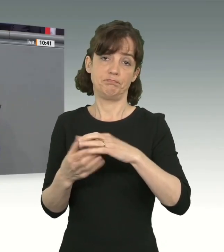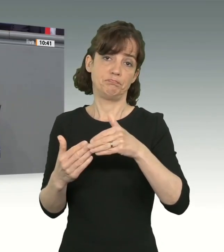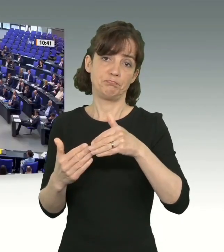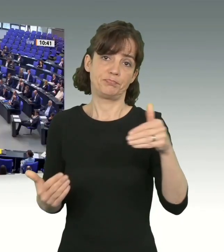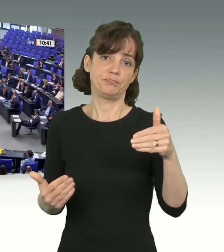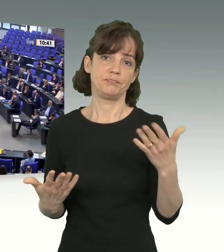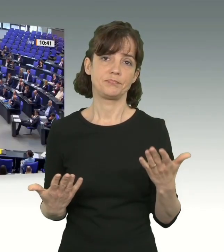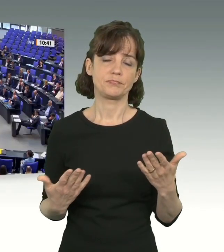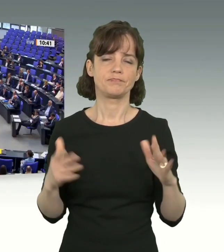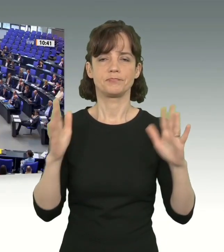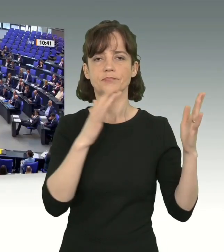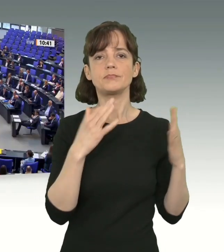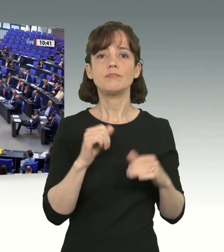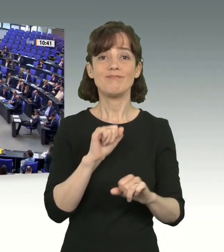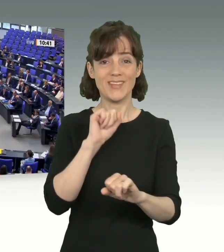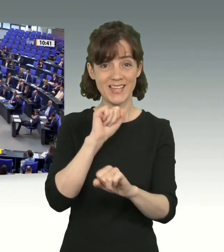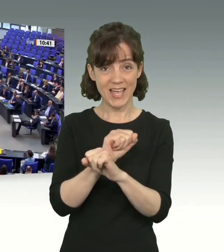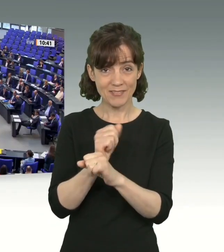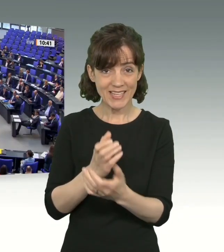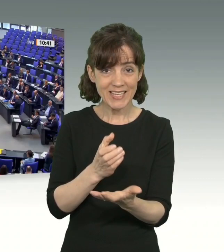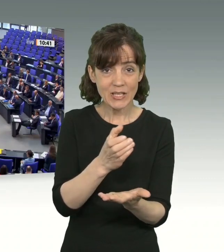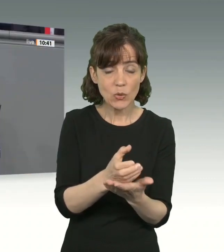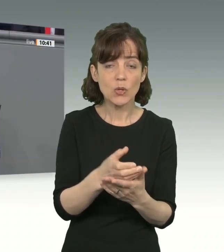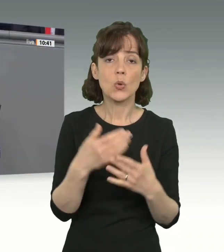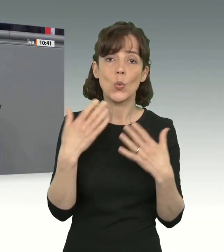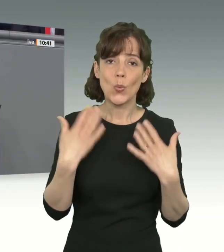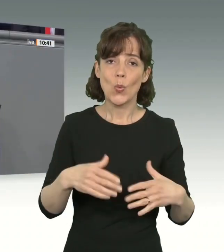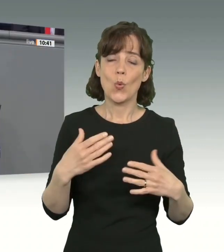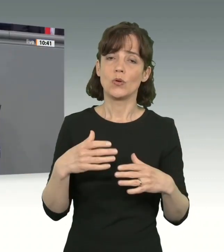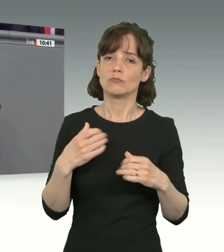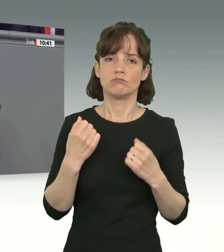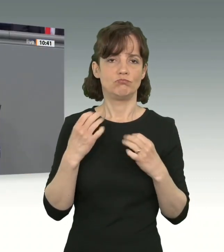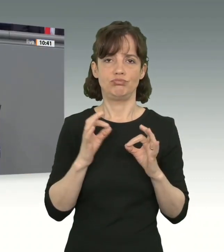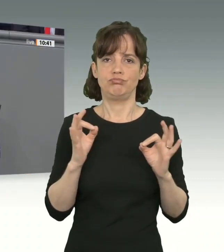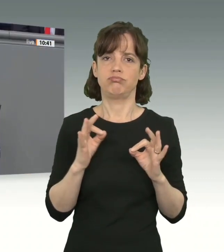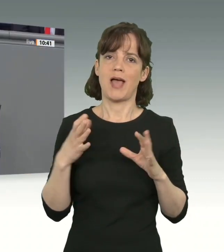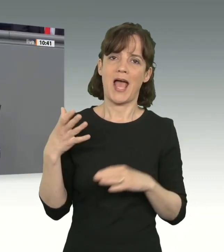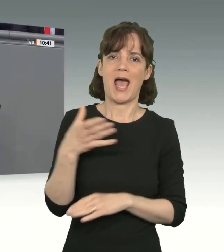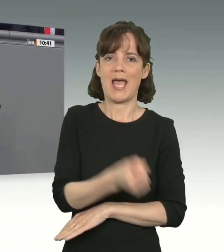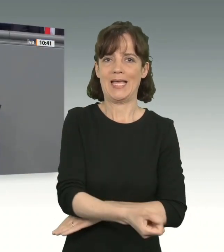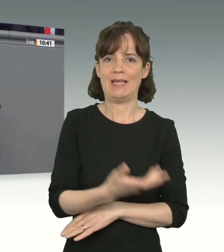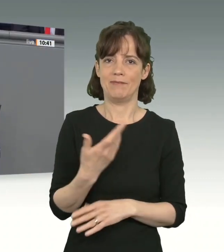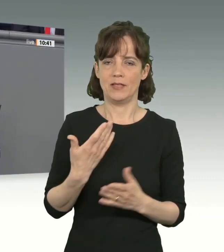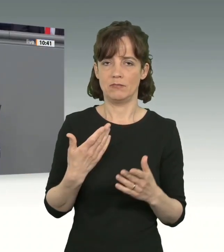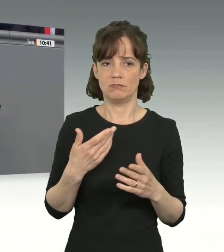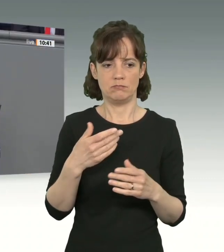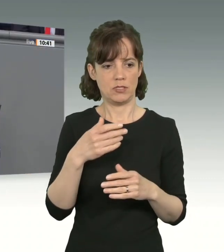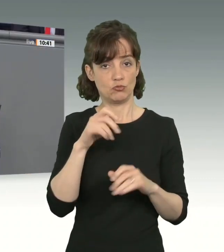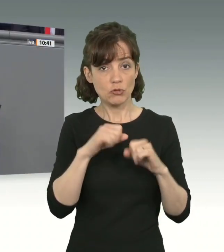Die Inhaftierung ist einer der stärksten Eingriffe des Staates in die Rechte eines Menschen.